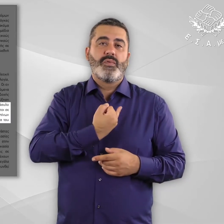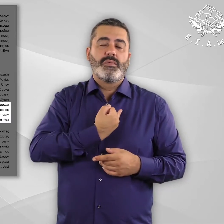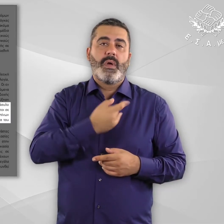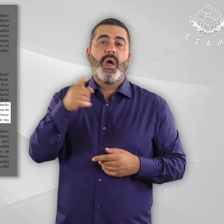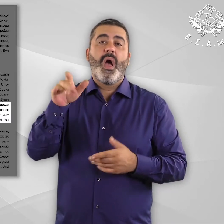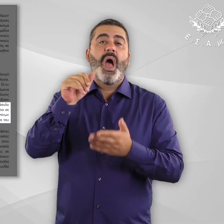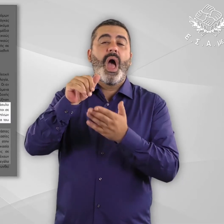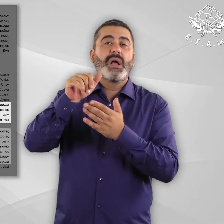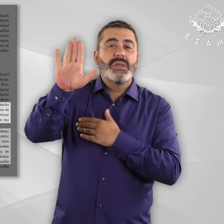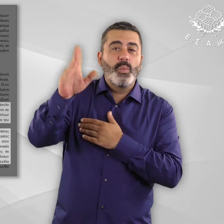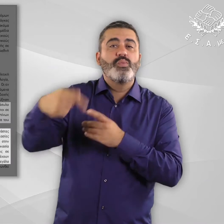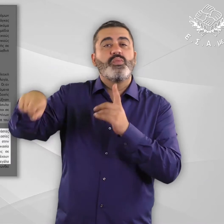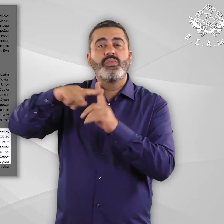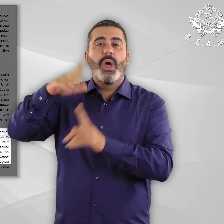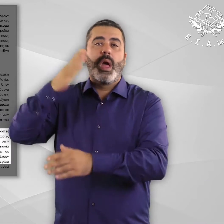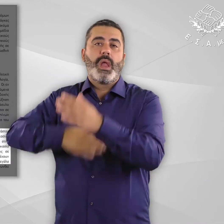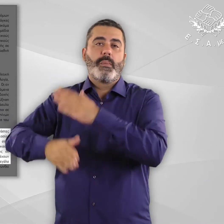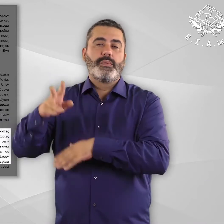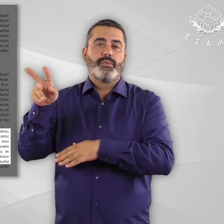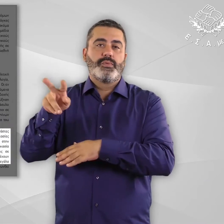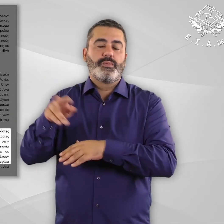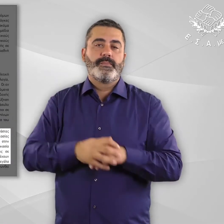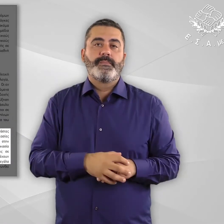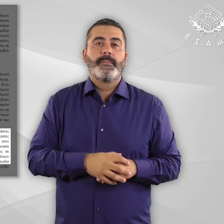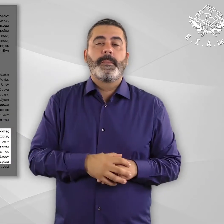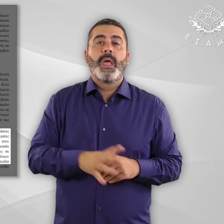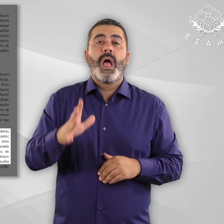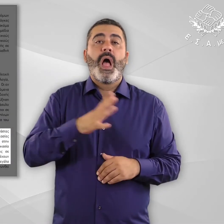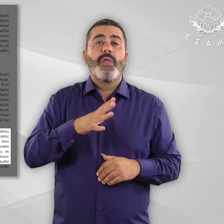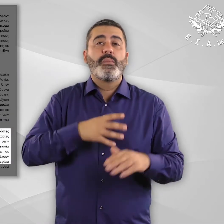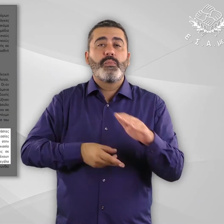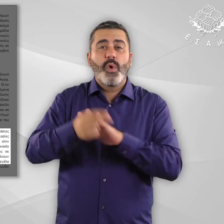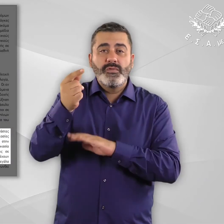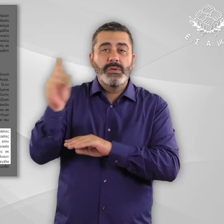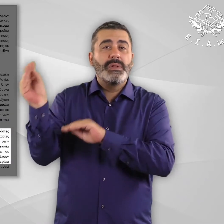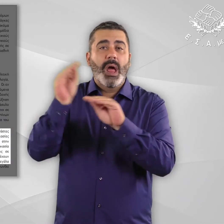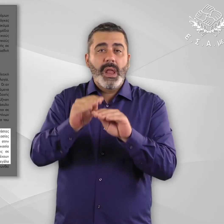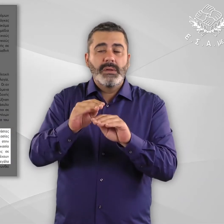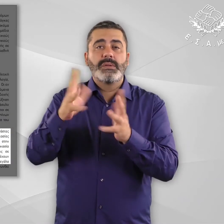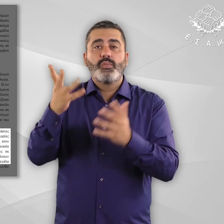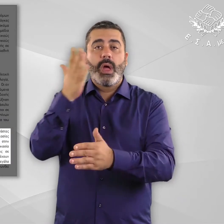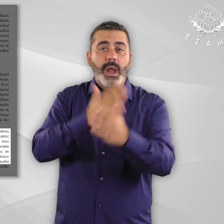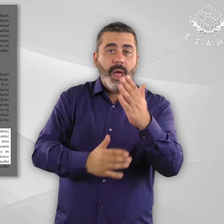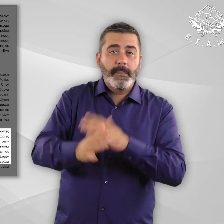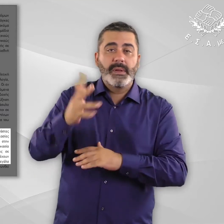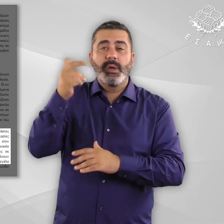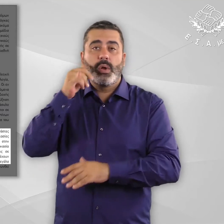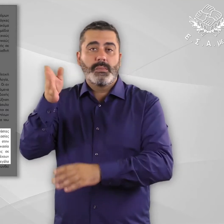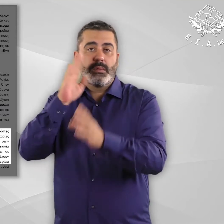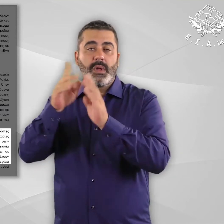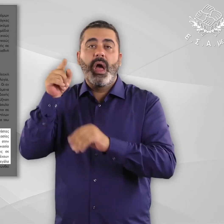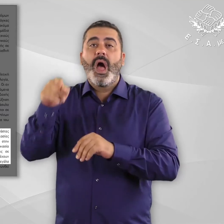αλλοδαπού και του ανάπηρου. Παρά το γεγονός ότι οι εισαρχόμενοι πρόσφυγες και μετανάστες με αναπηρία και χρόνιες παθήσεις